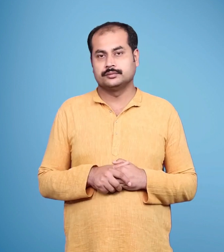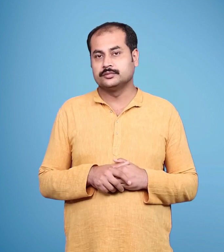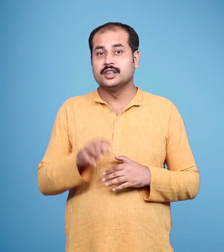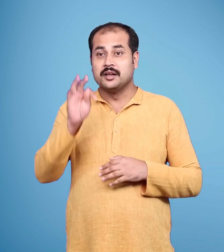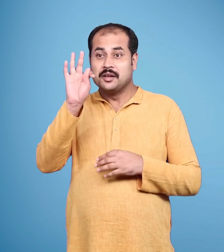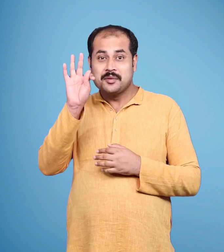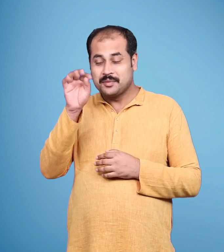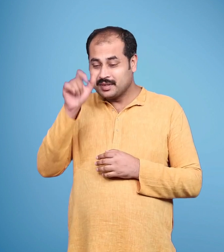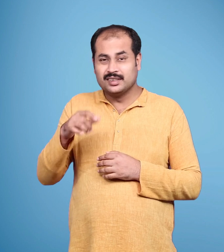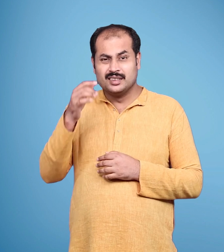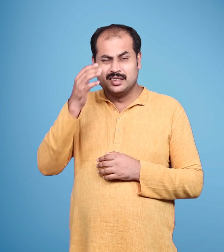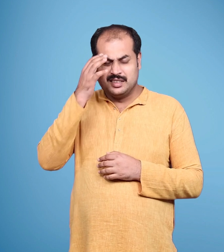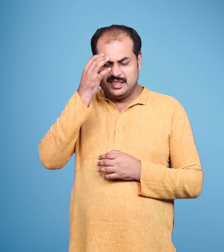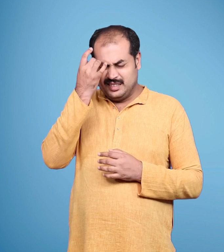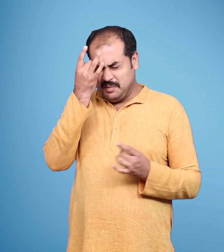भरत अपना क्रोध रोक नहीं सके